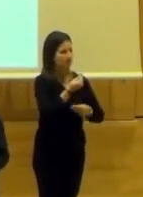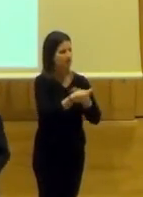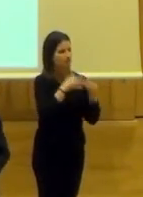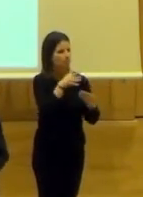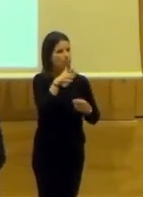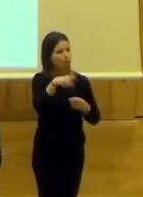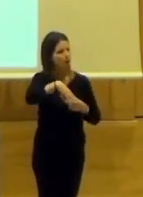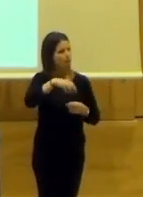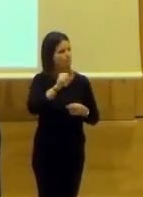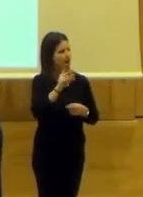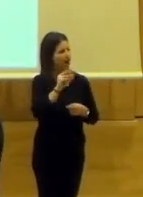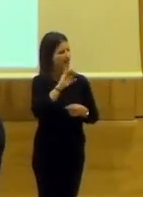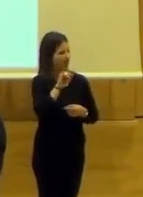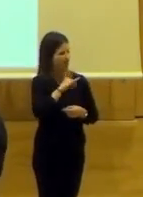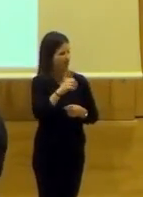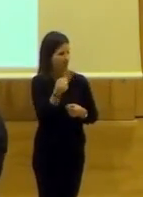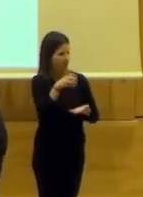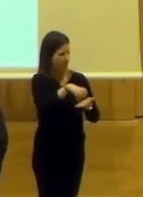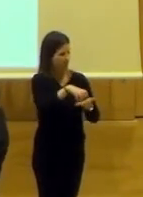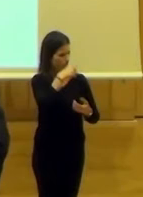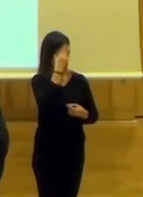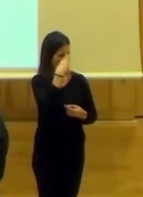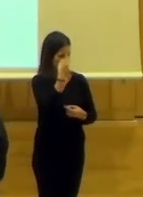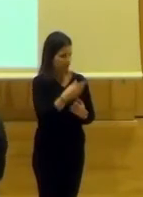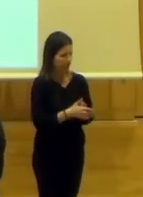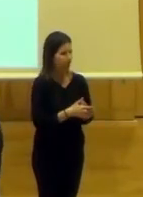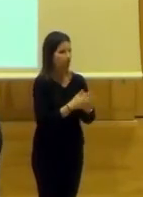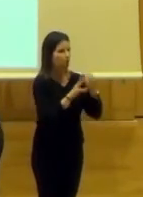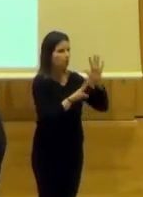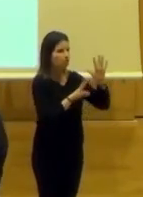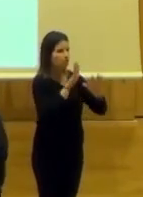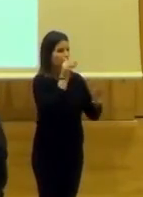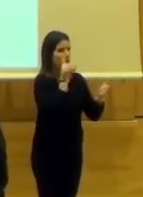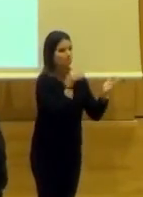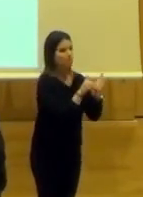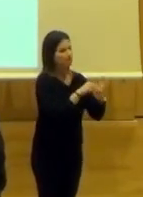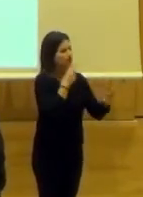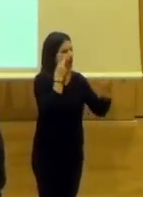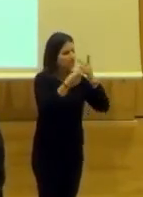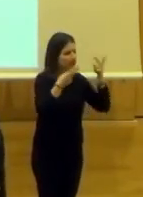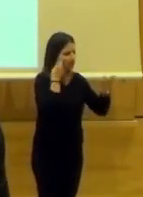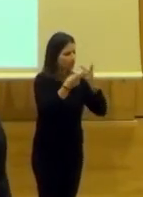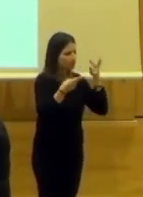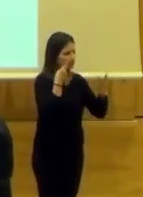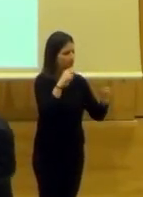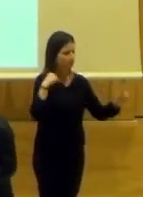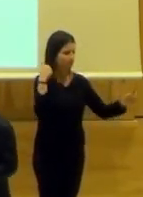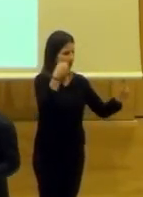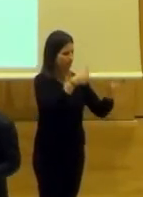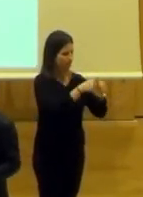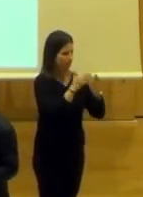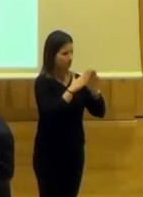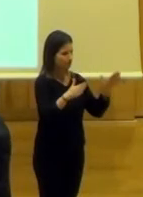través de la Madraza, de la Madraza Centro de Cultura Contemporánea. 85.000 espectadores han pasado a lo largo de este